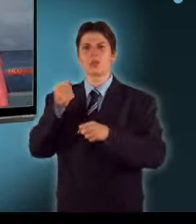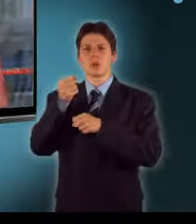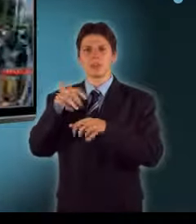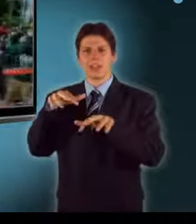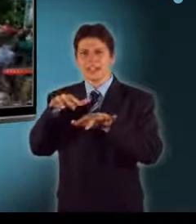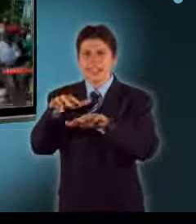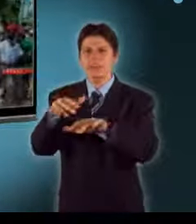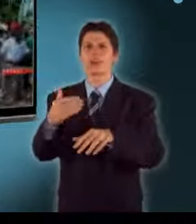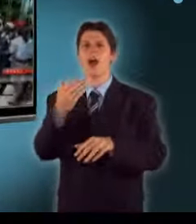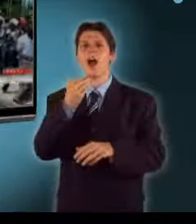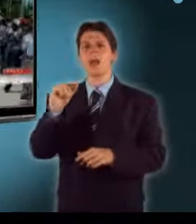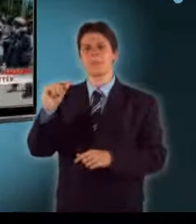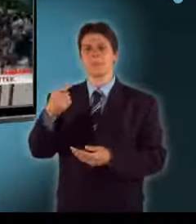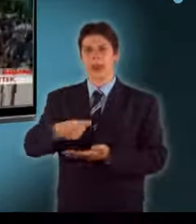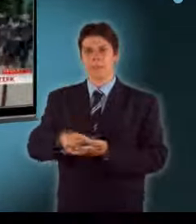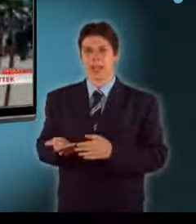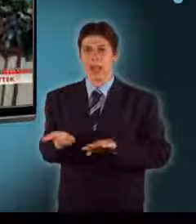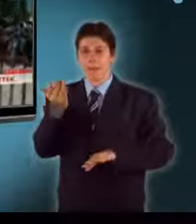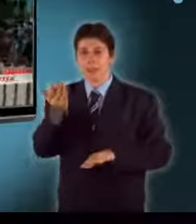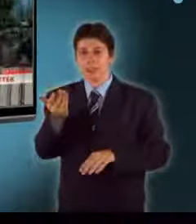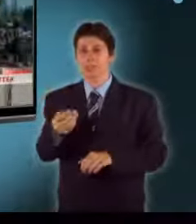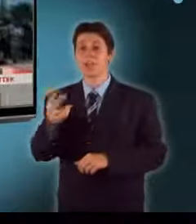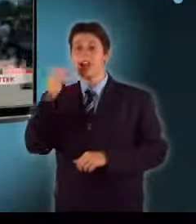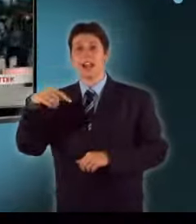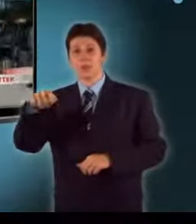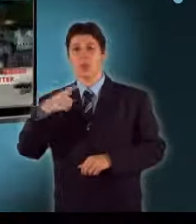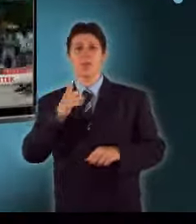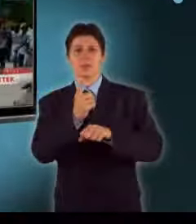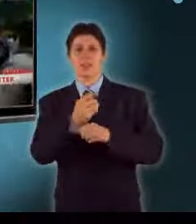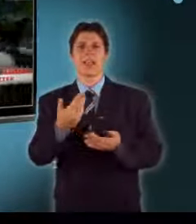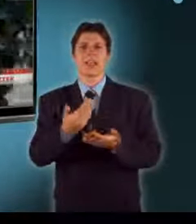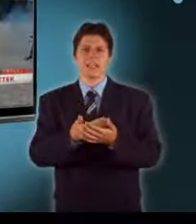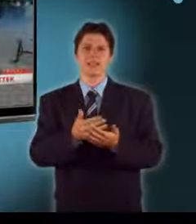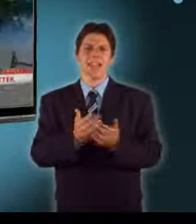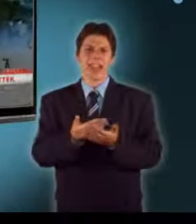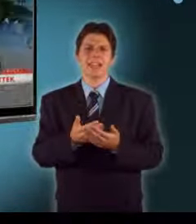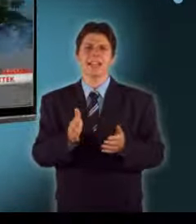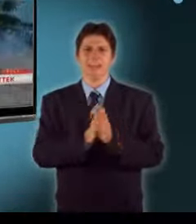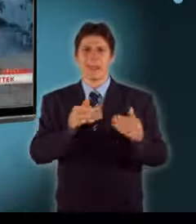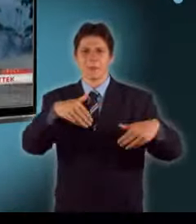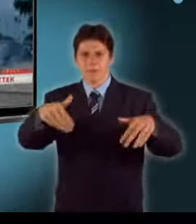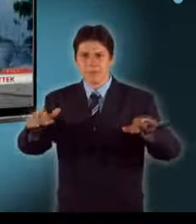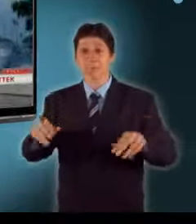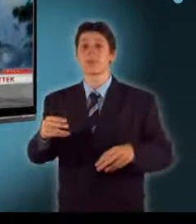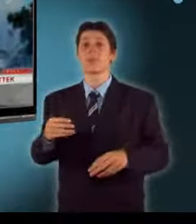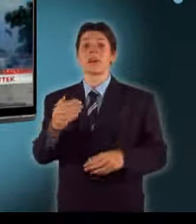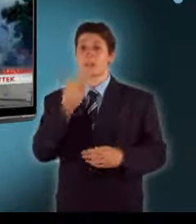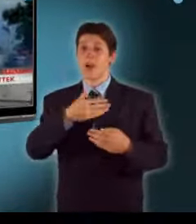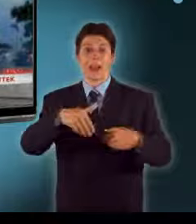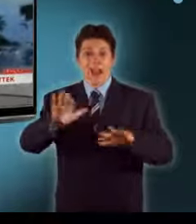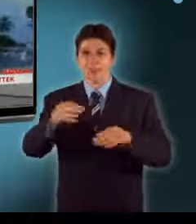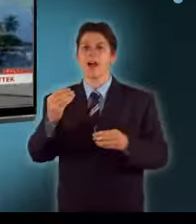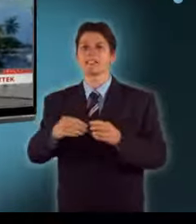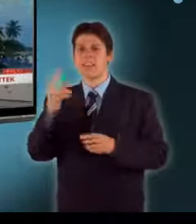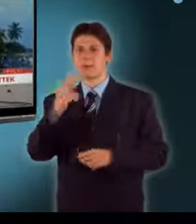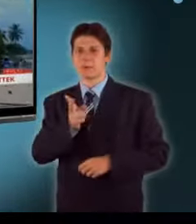Többszöri felszólításra sem voltak hajlandók távozni, a rohamrendőrök ekkor léptek közbe. A tüntetők legalább 2000-en